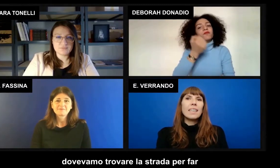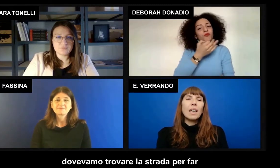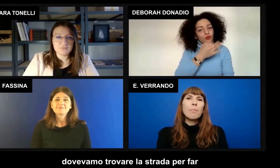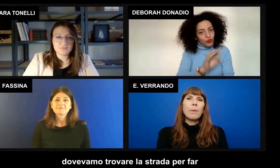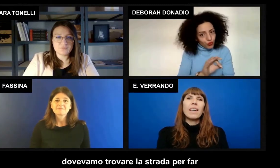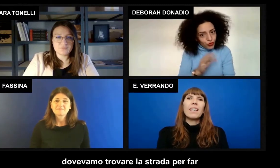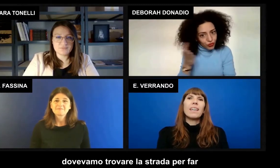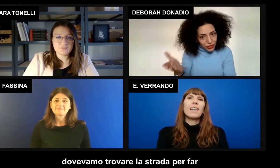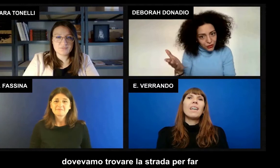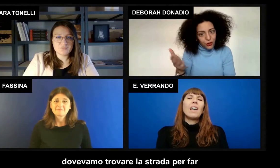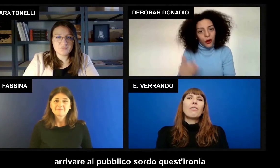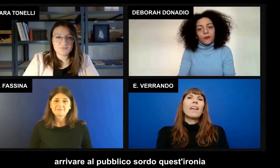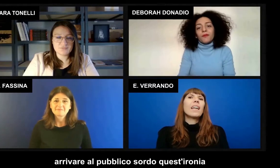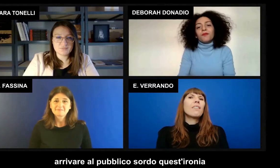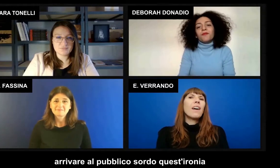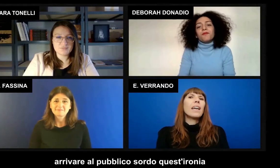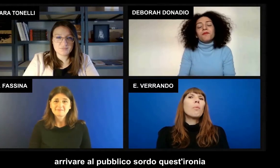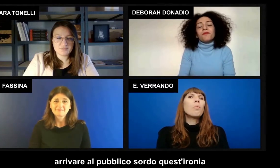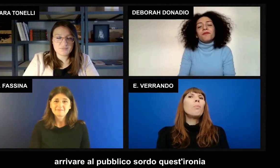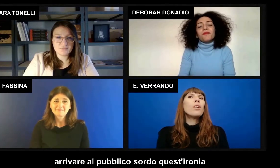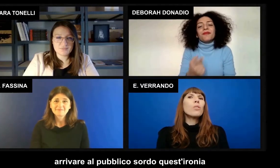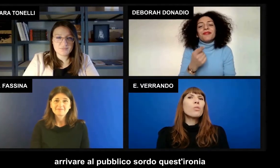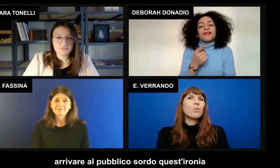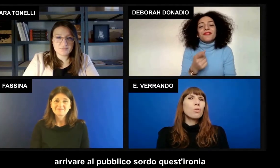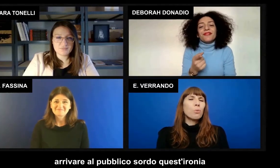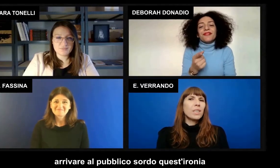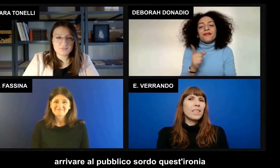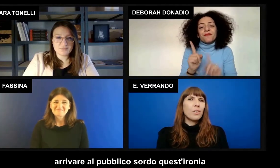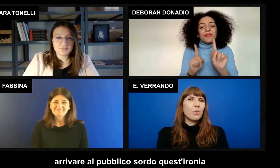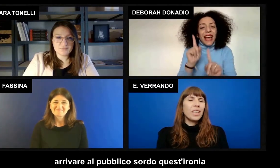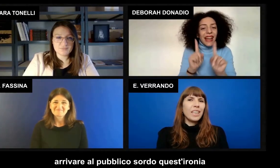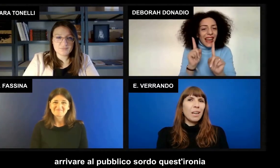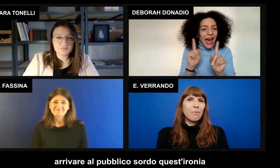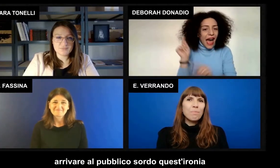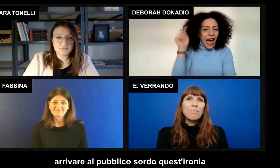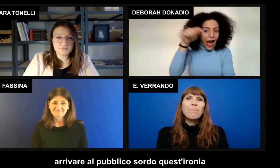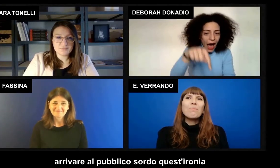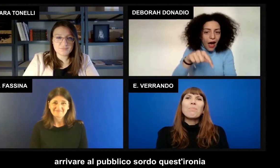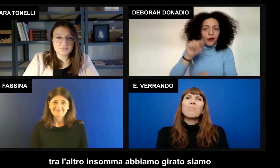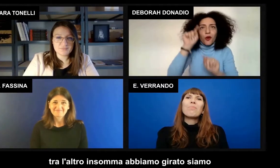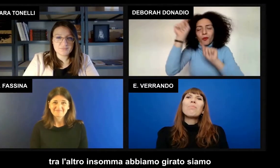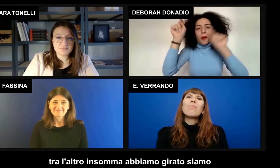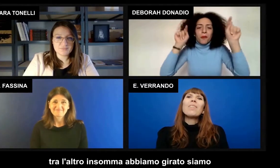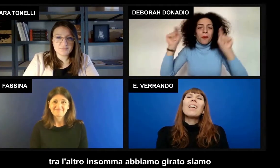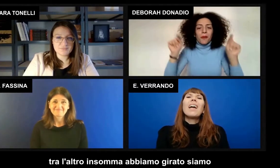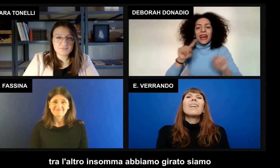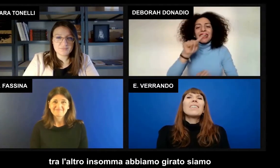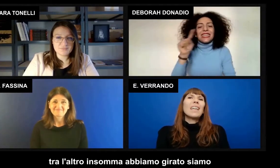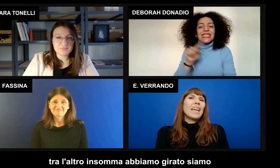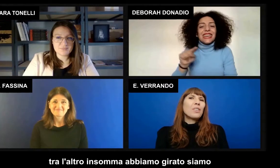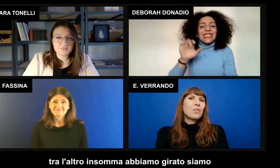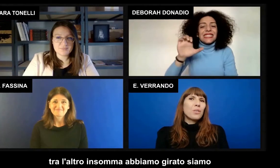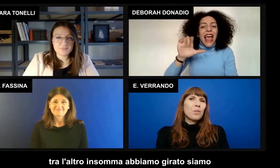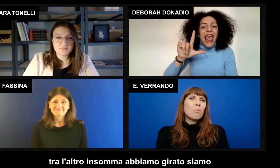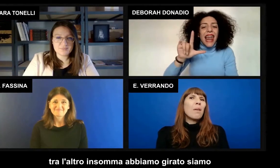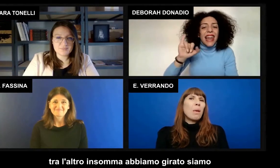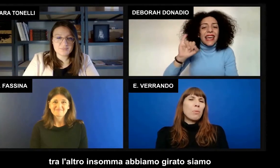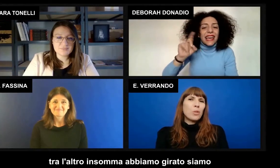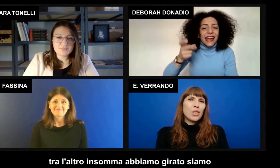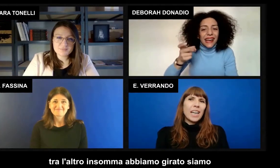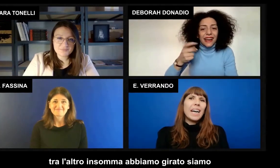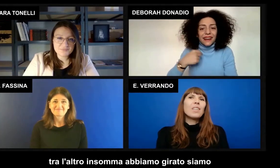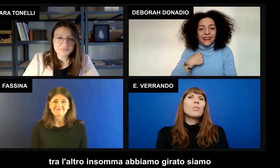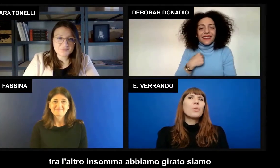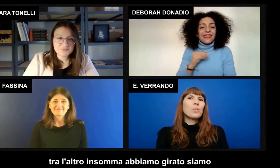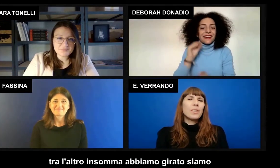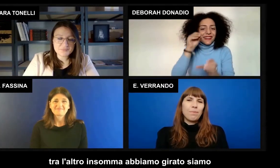strada per far arrivare al pubblico sordo questa ironia. Tra l'altro, insomma, abbiamo